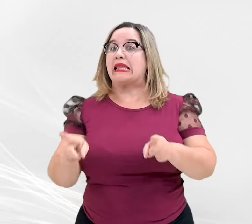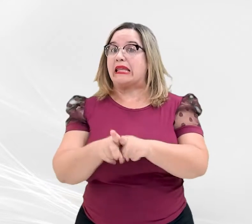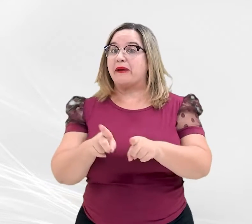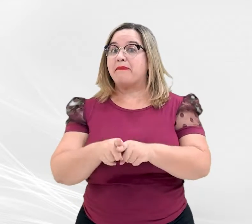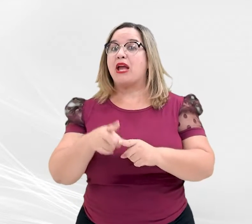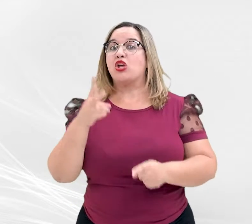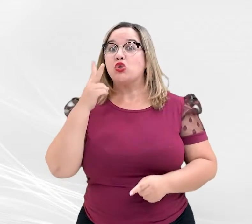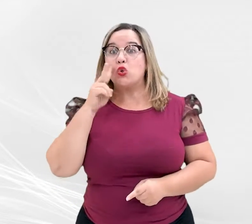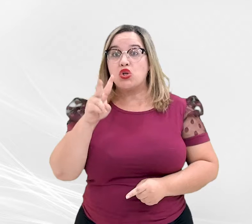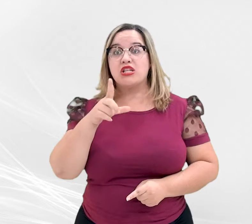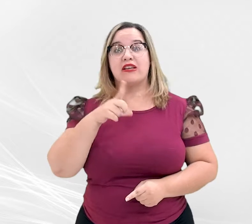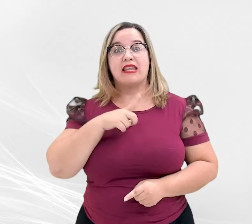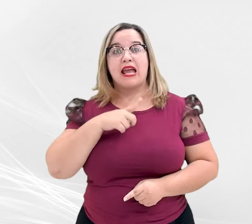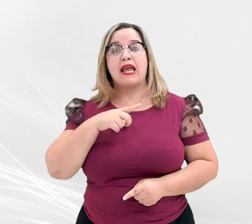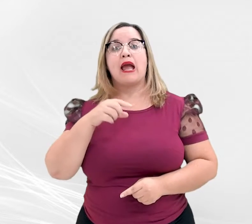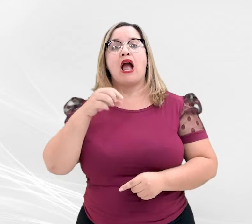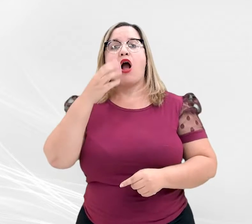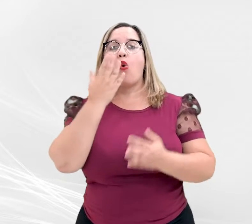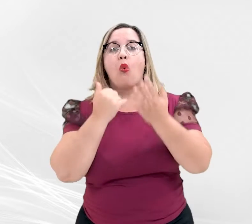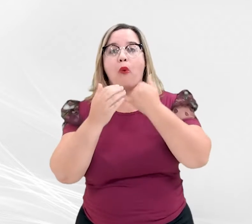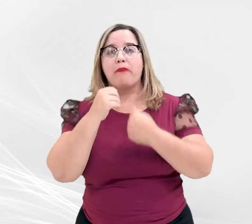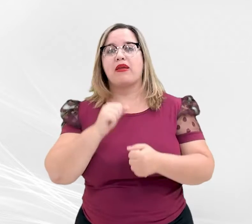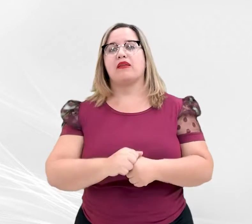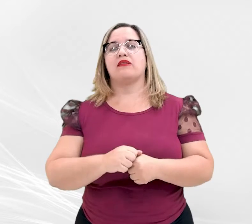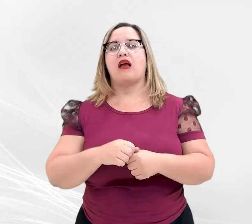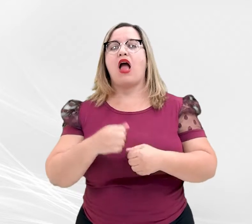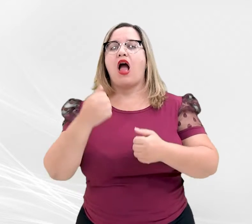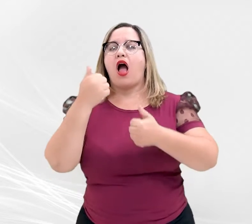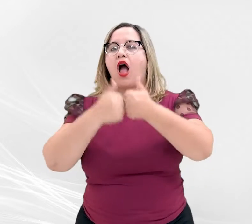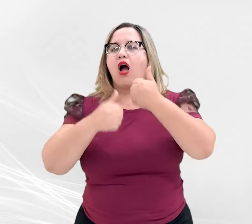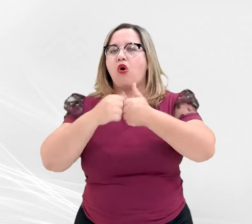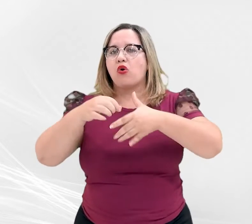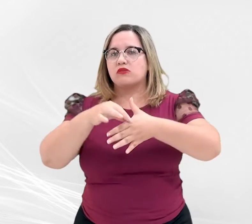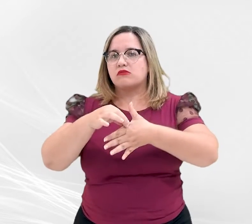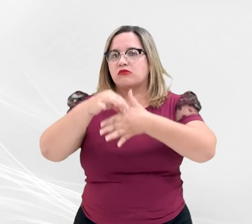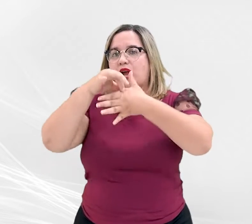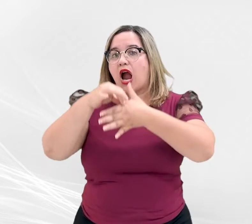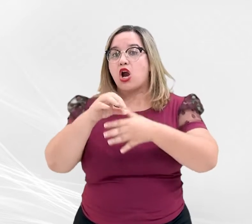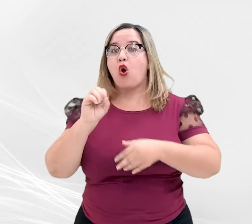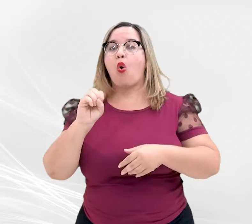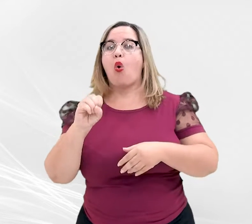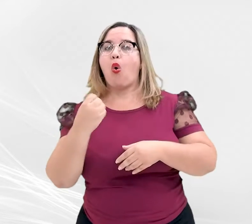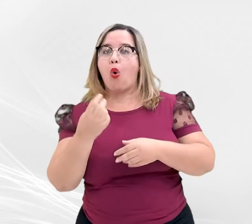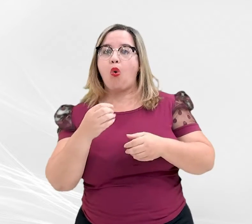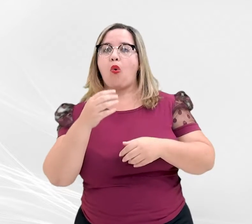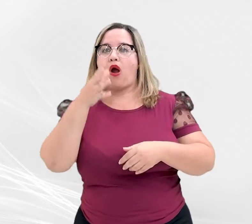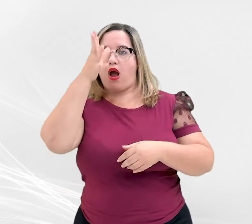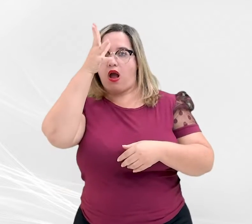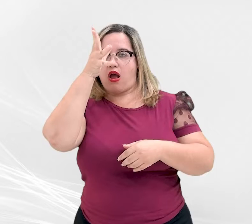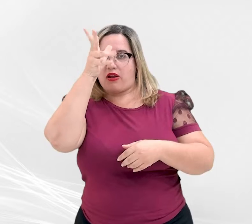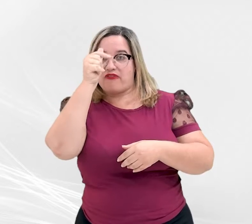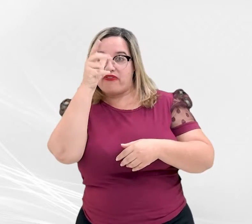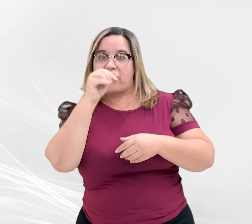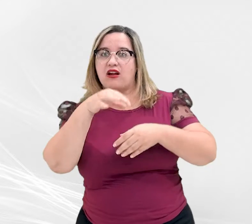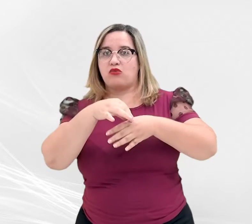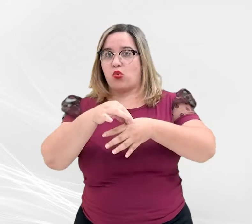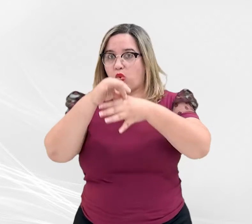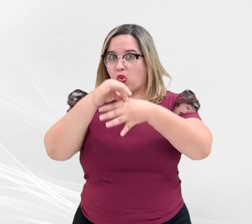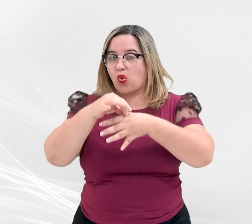Isabel ou galinha com arroz no cardápio. Além de participar do encontro, que tem o objetivo de promover o debate e a reflexão